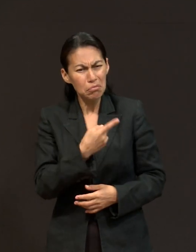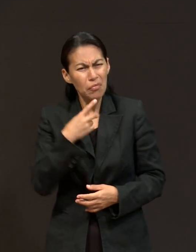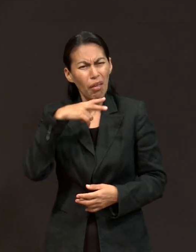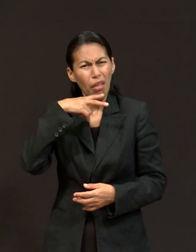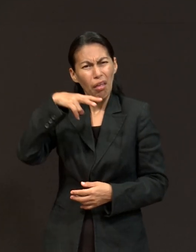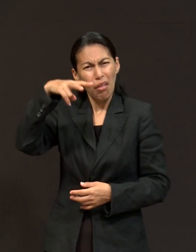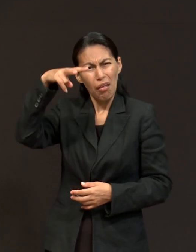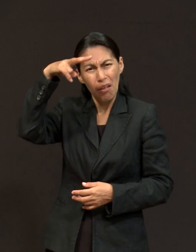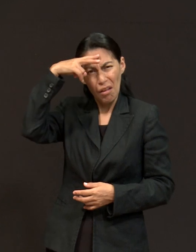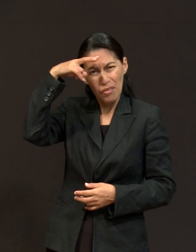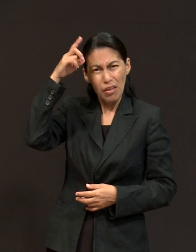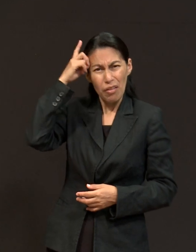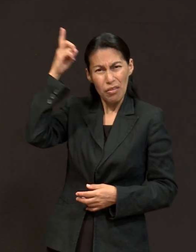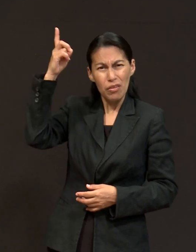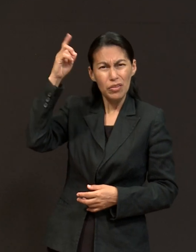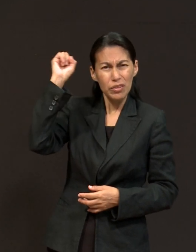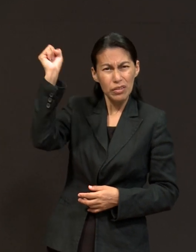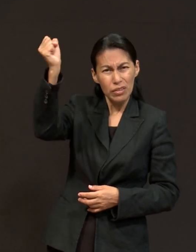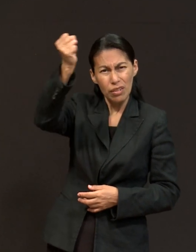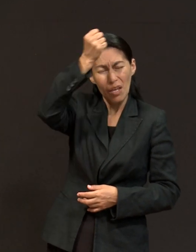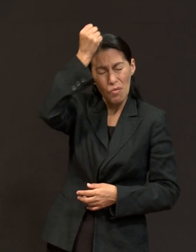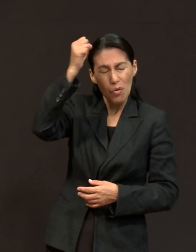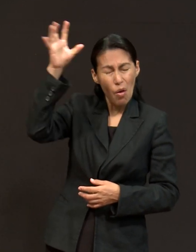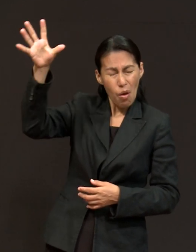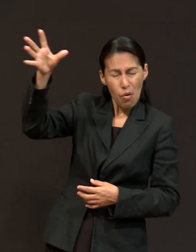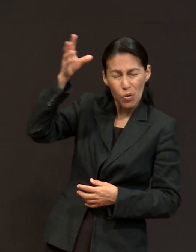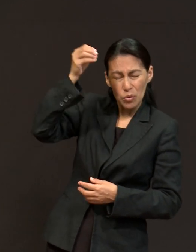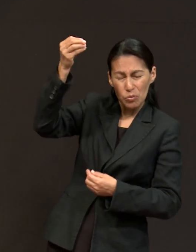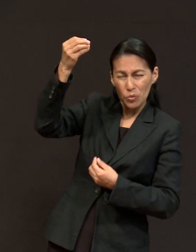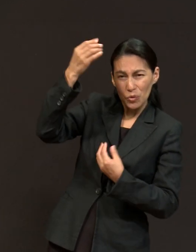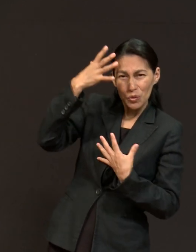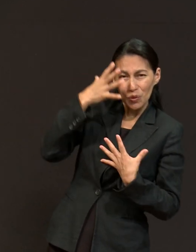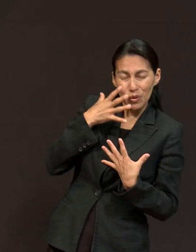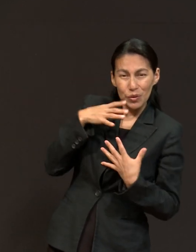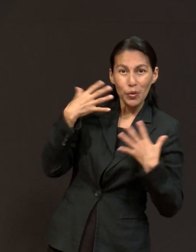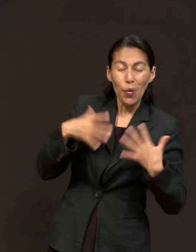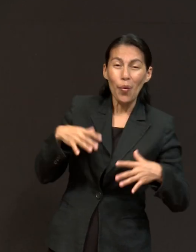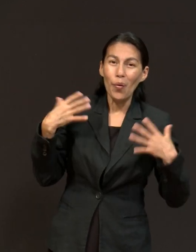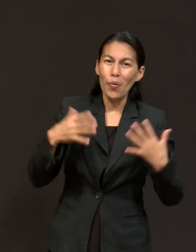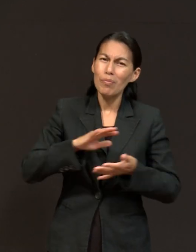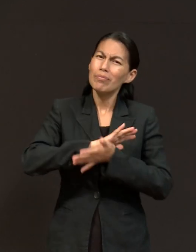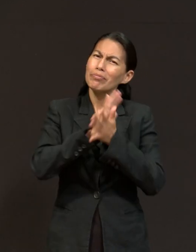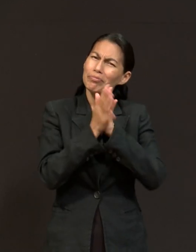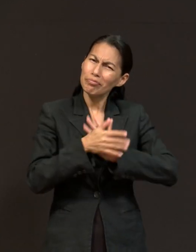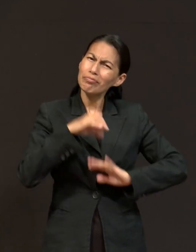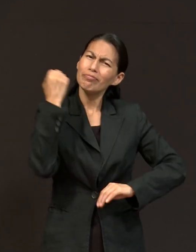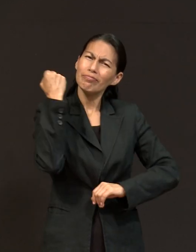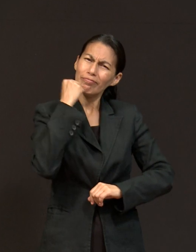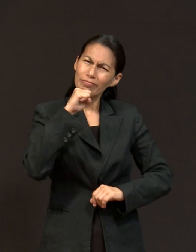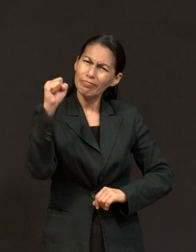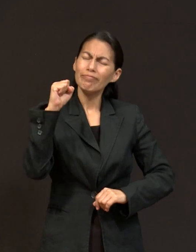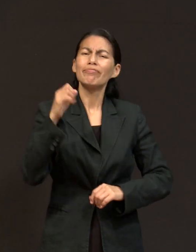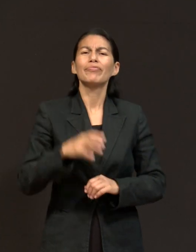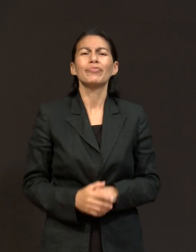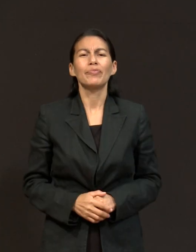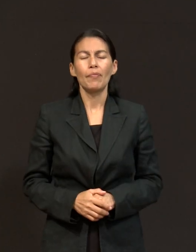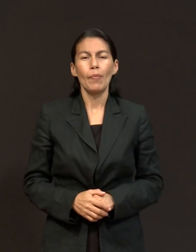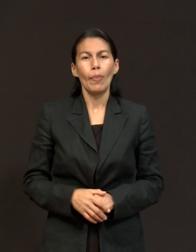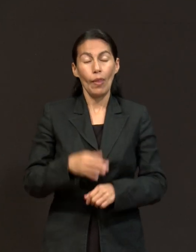Esta noche vamos a entrevistar a una joven profesionista, una